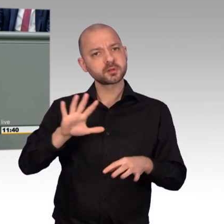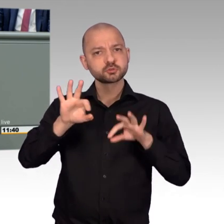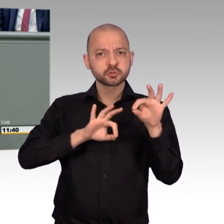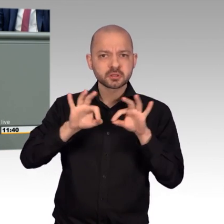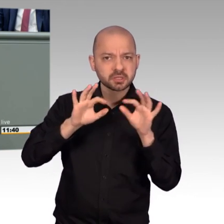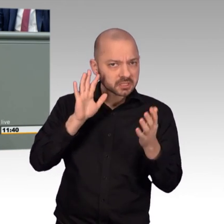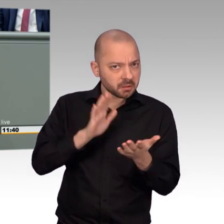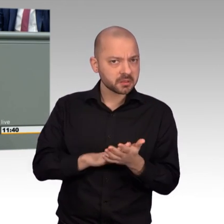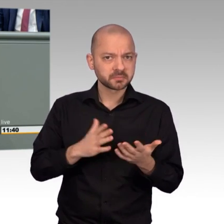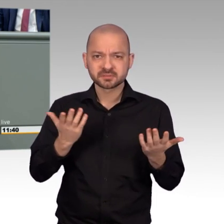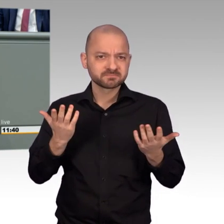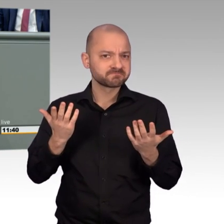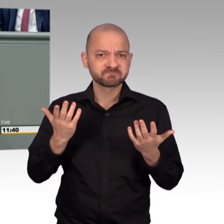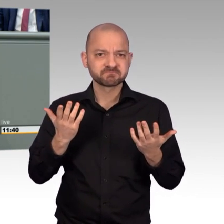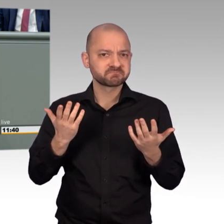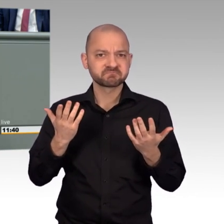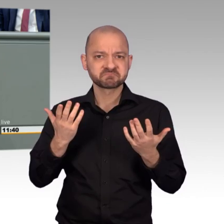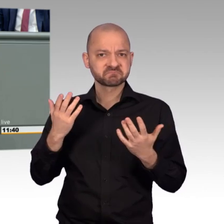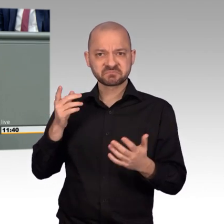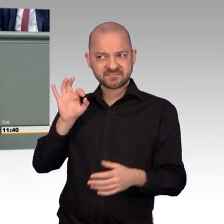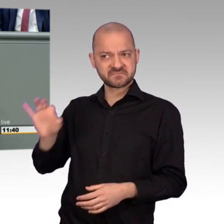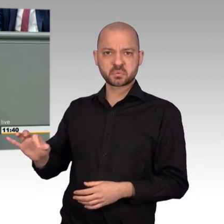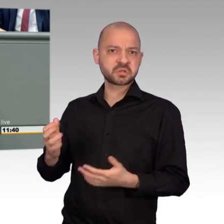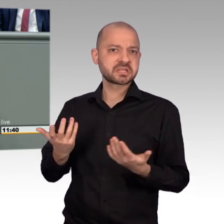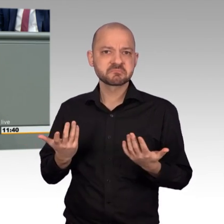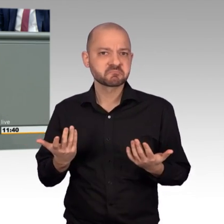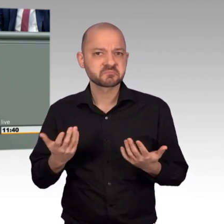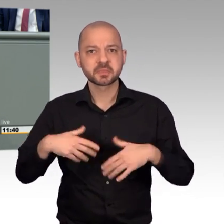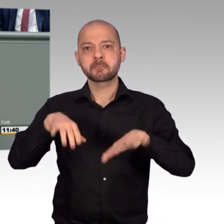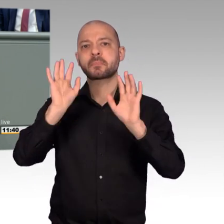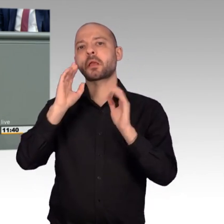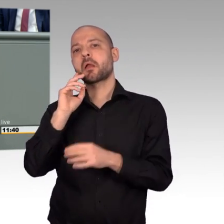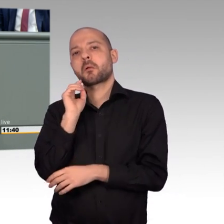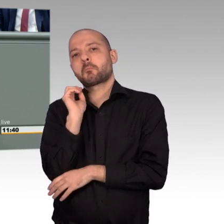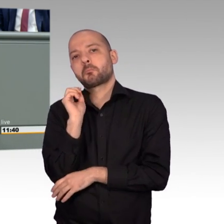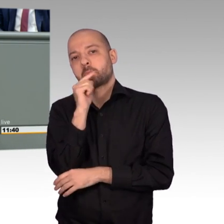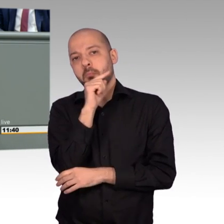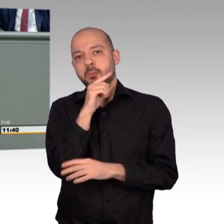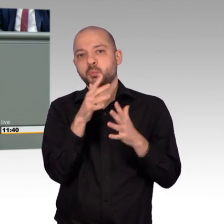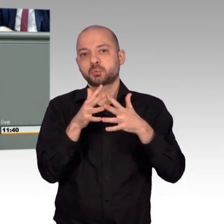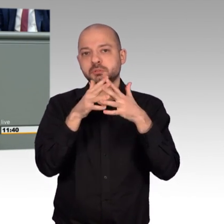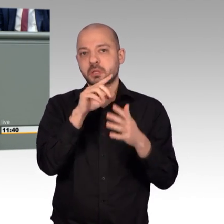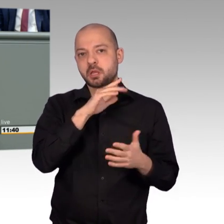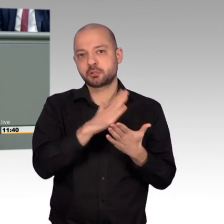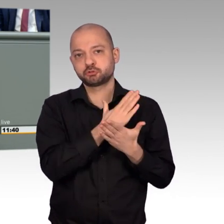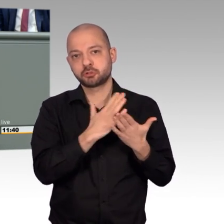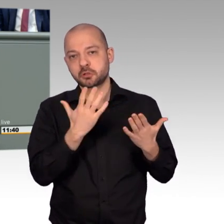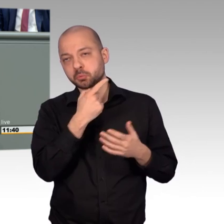Strategie für den Nahen und Mittleren Osten gegeben. Vielmehr wurde gewartet und darauf vertraut, dass die USA eine Entscheidung treffen